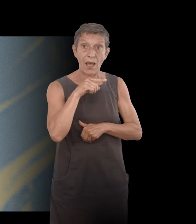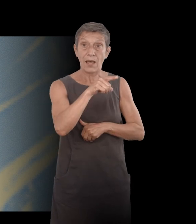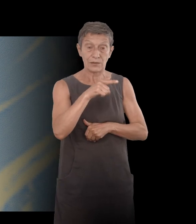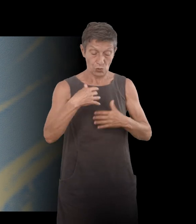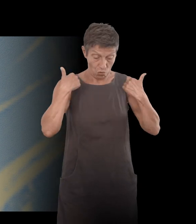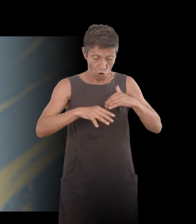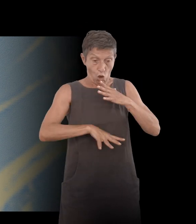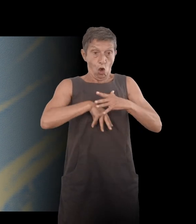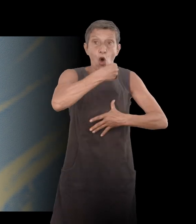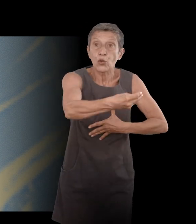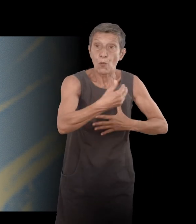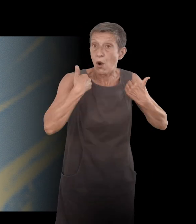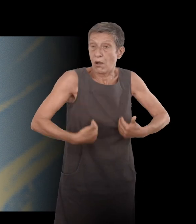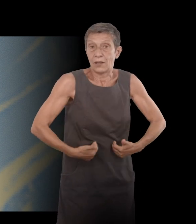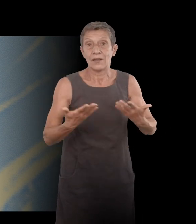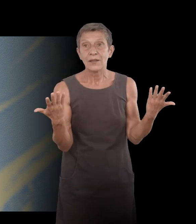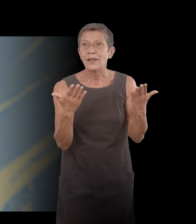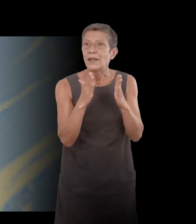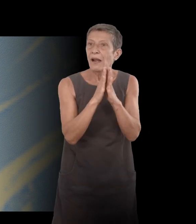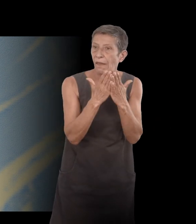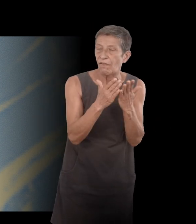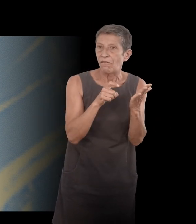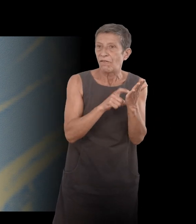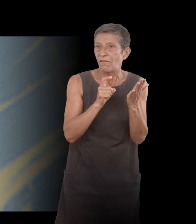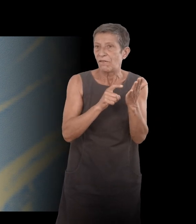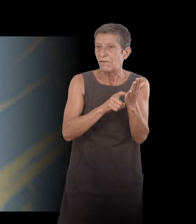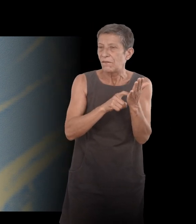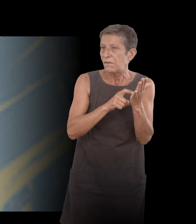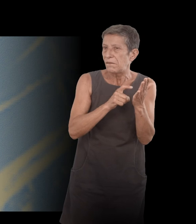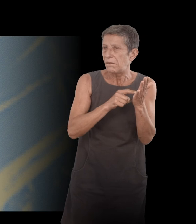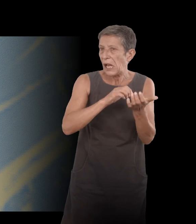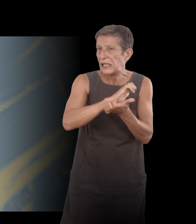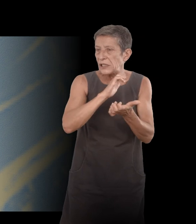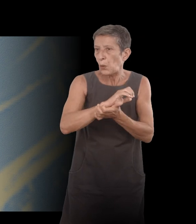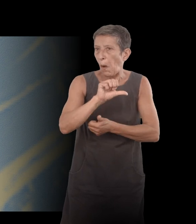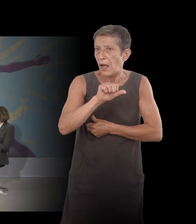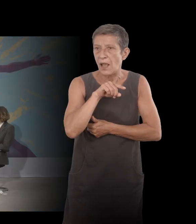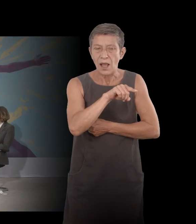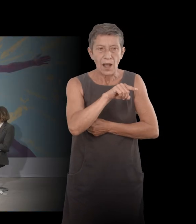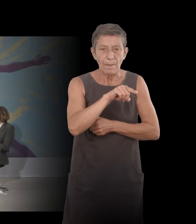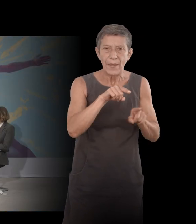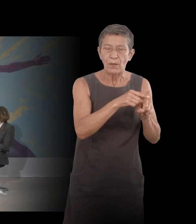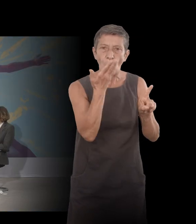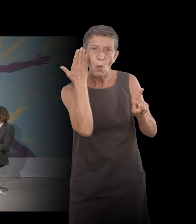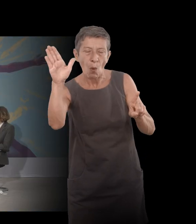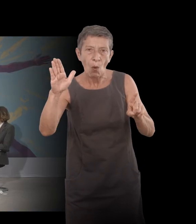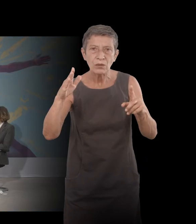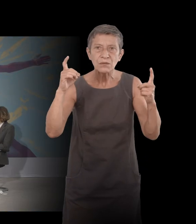ouvrages il est paru aux éditions Alia mais que votre dernier essai rupture est paru aux éditions de l'Observatoire en 2019